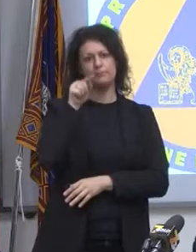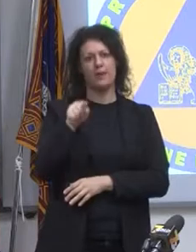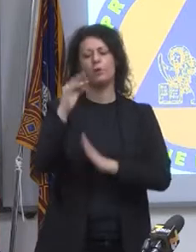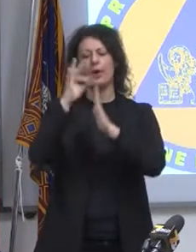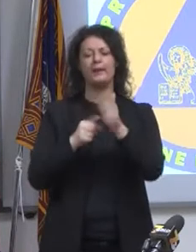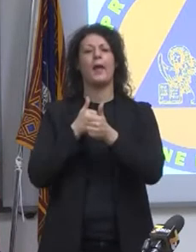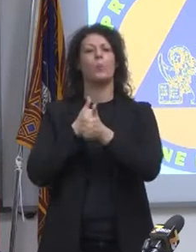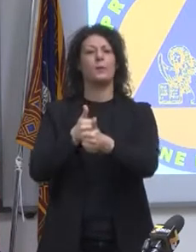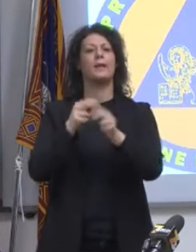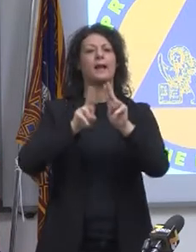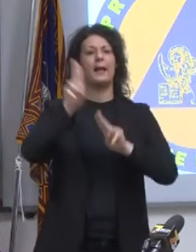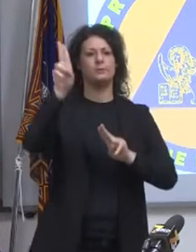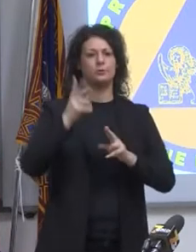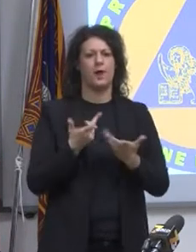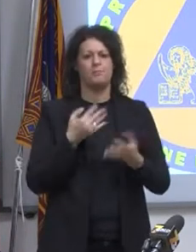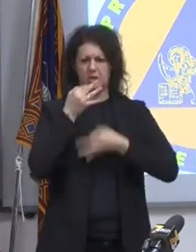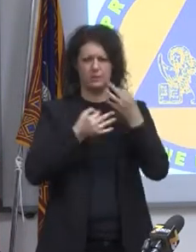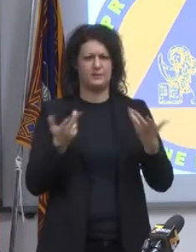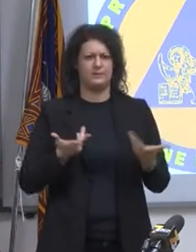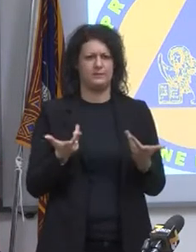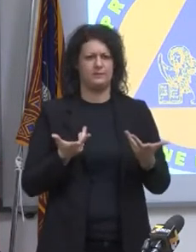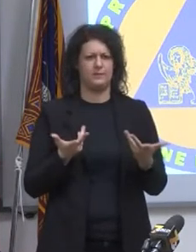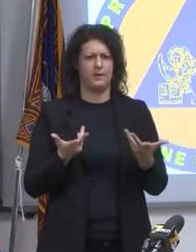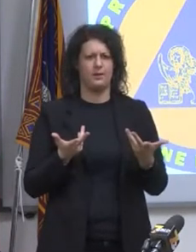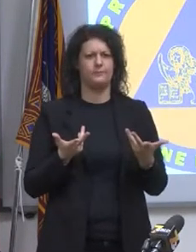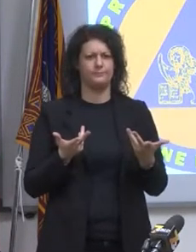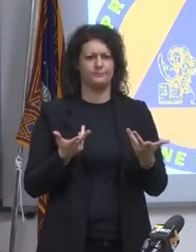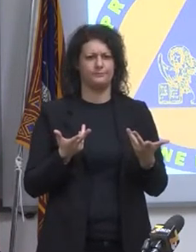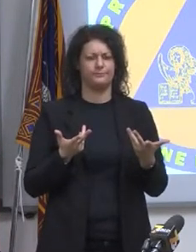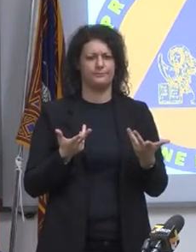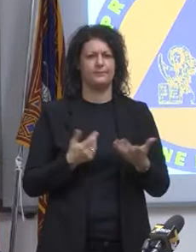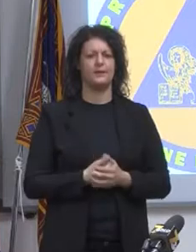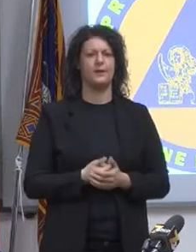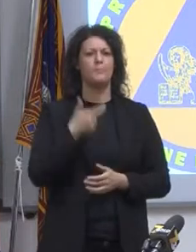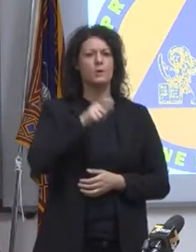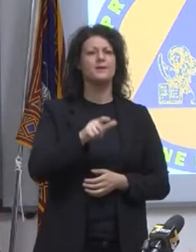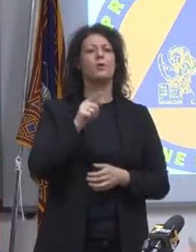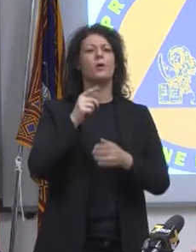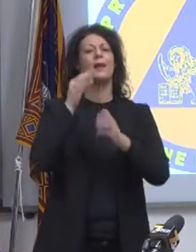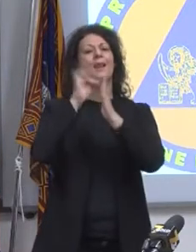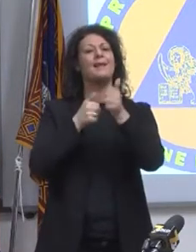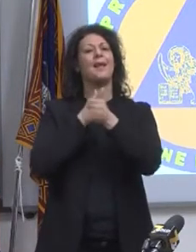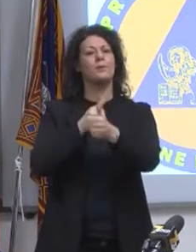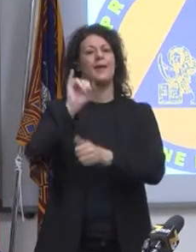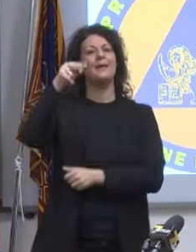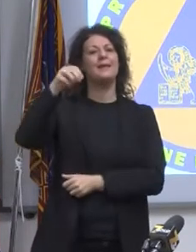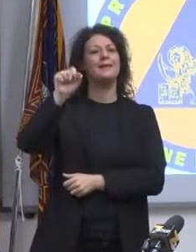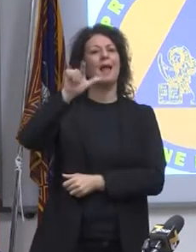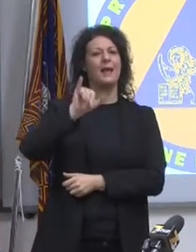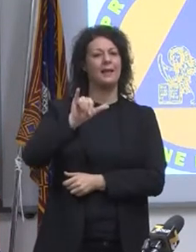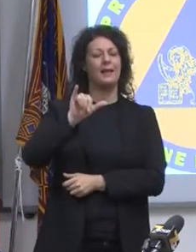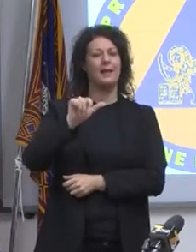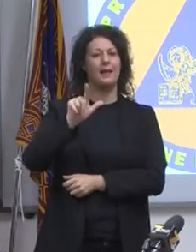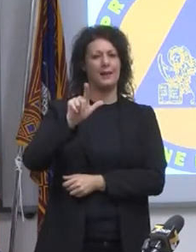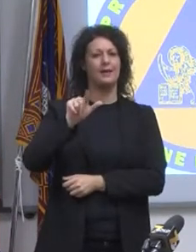dibattito, cosa vuol dire fatto salvo rispetto delle linee guida nazionali? L'Inei non ha fatto delle linee guida dicendo se vai in